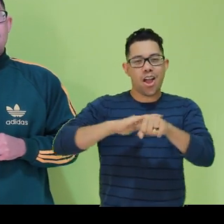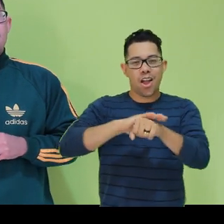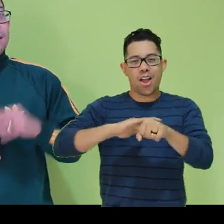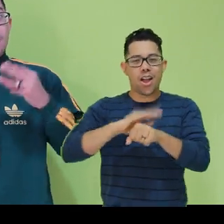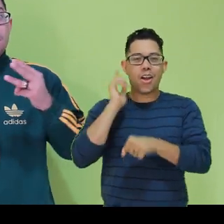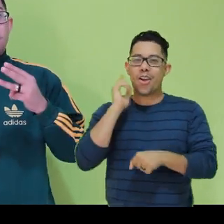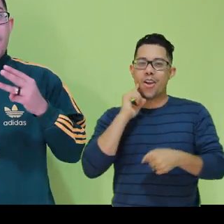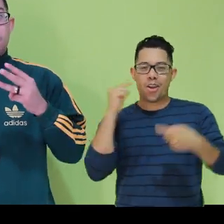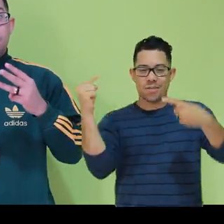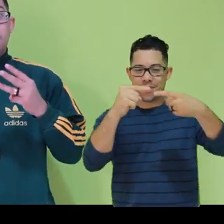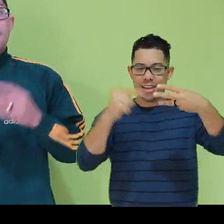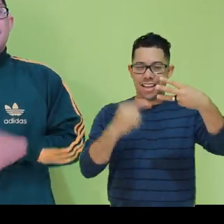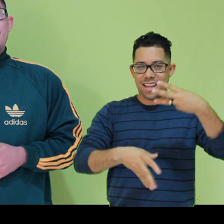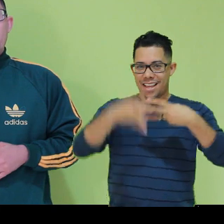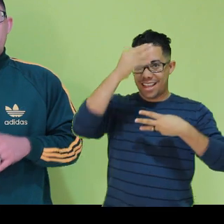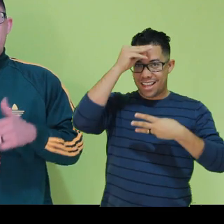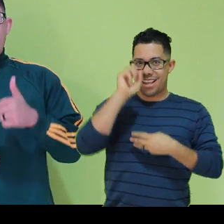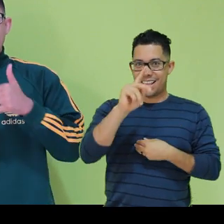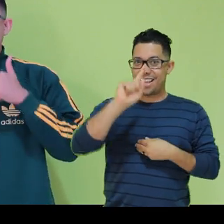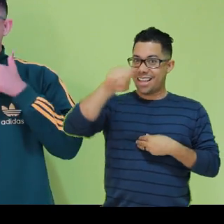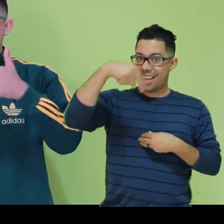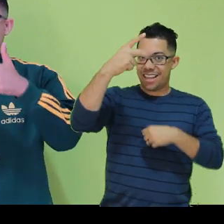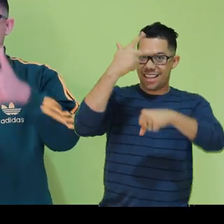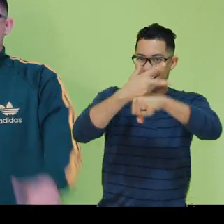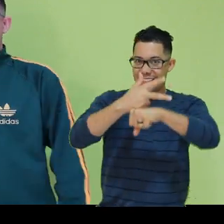desses três passos. E até o próximo vídeo. Tchau.